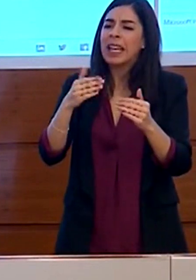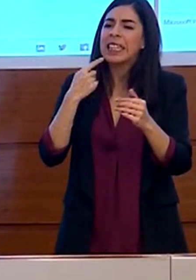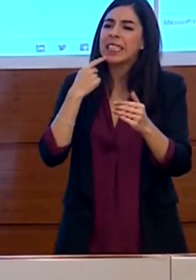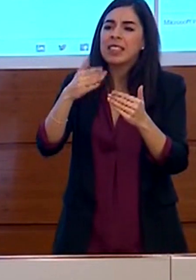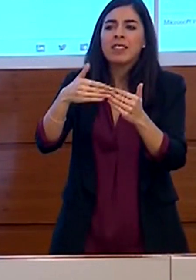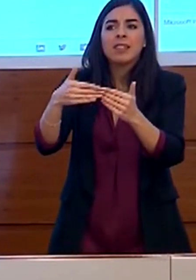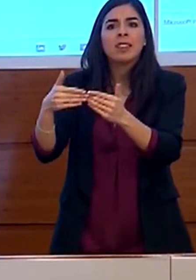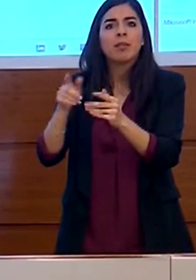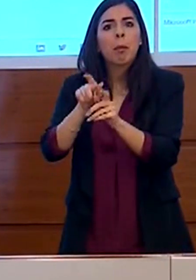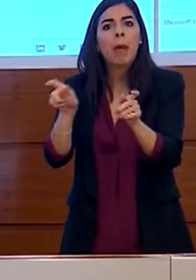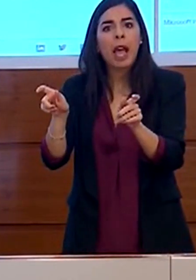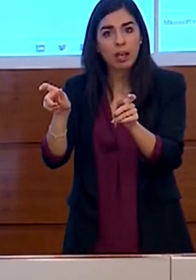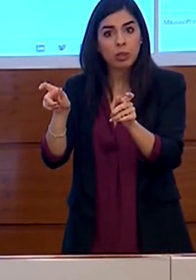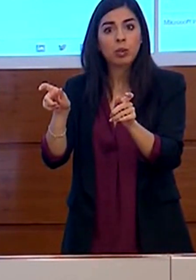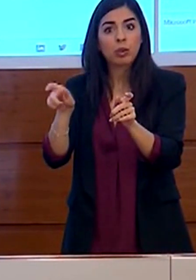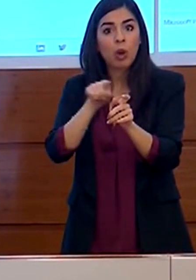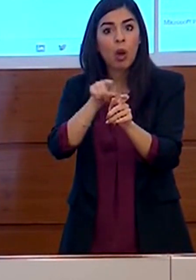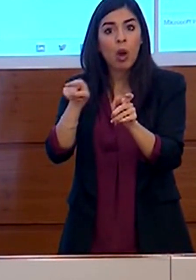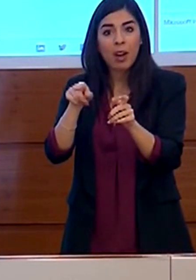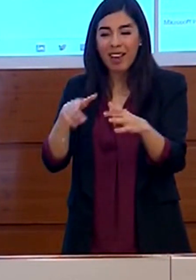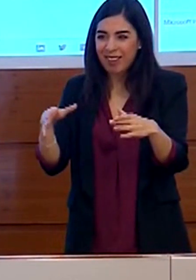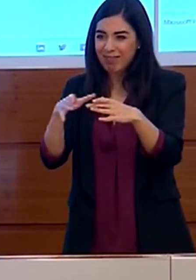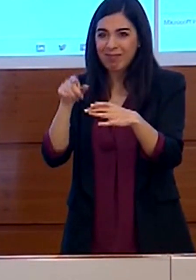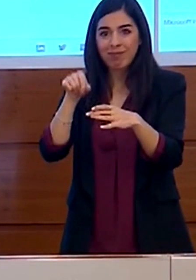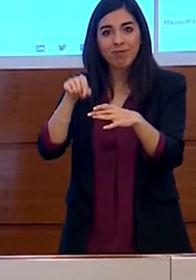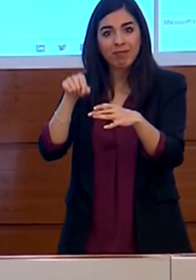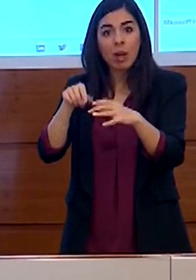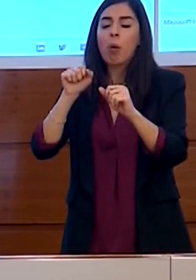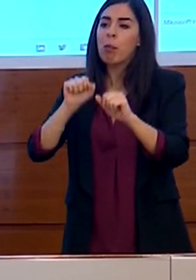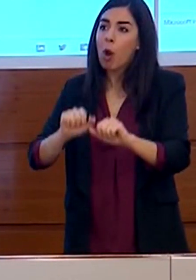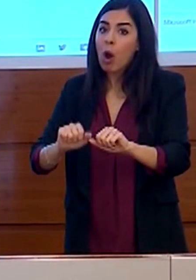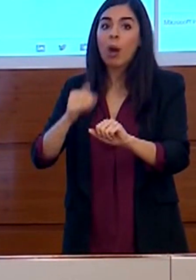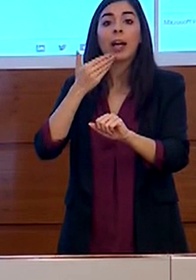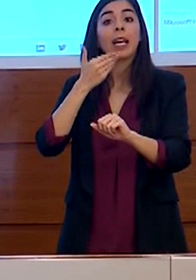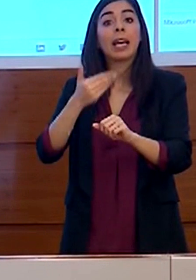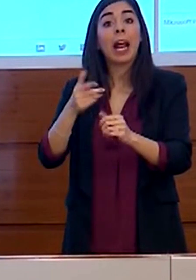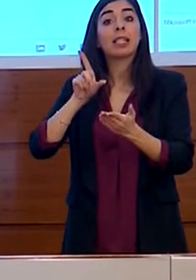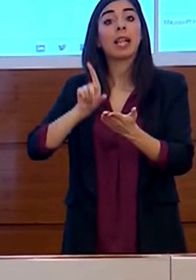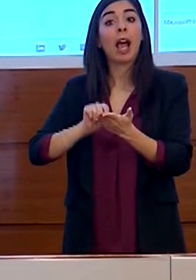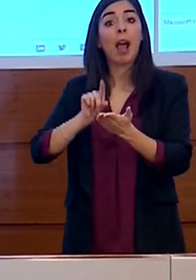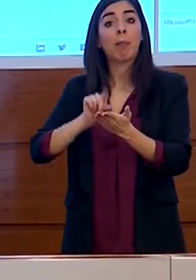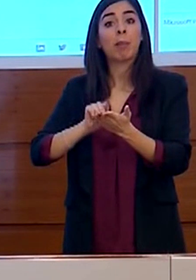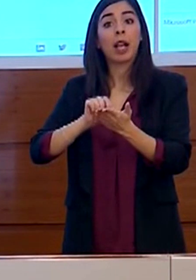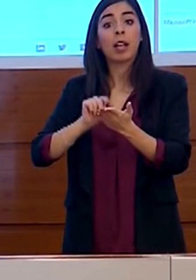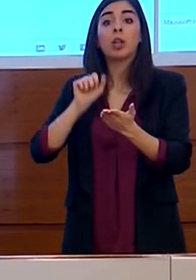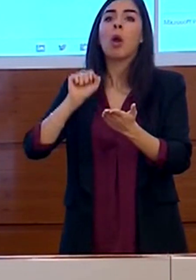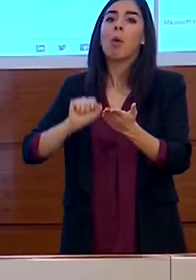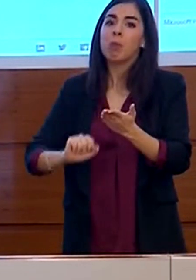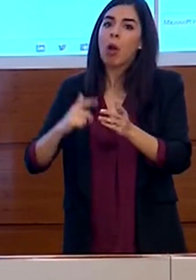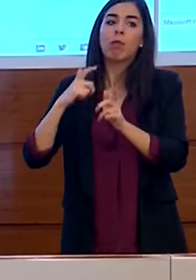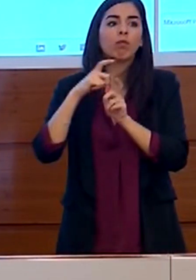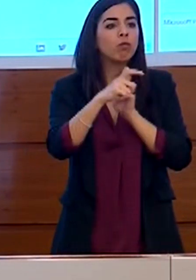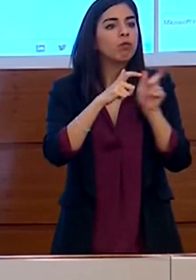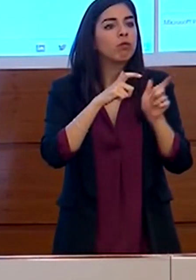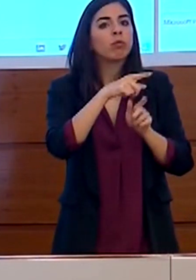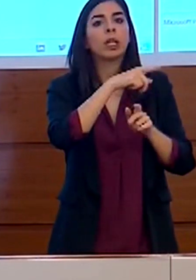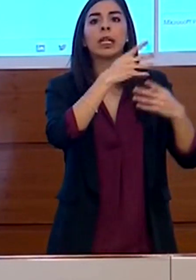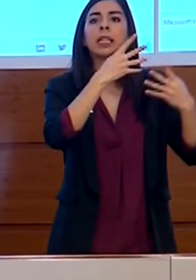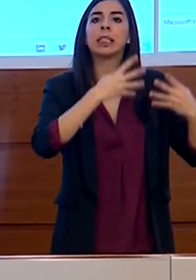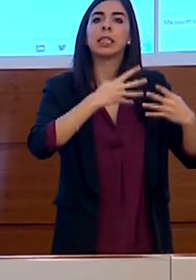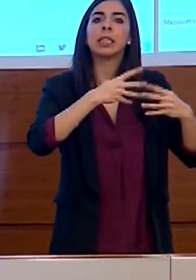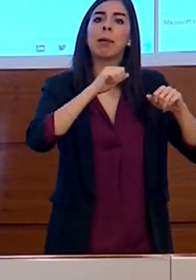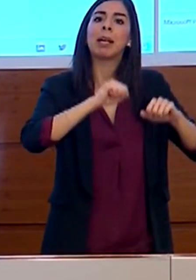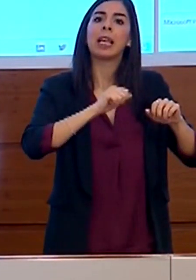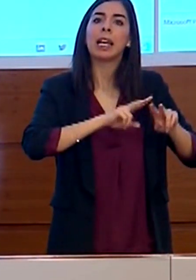potranno progressivamente attraverso questo strumento colloquiare con il sistema sanitario